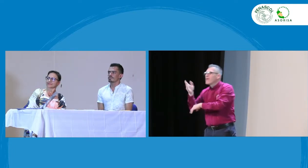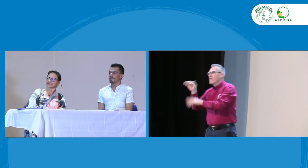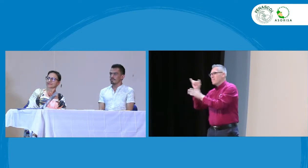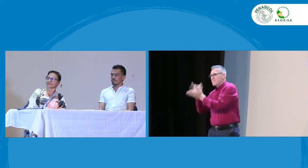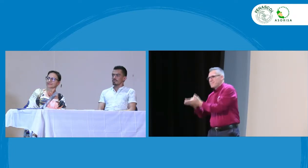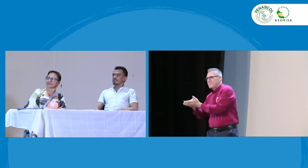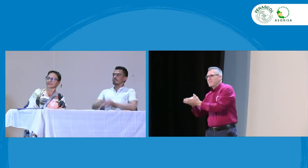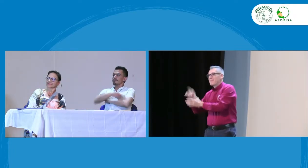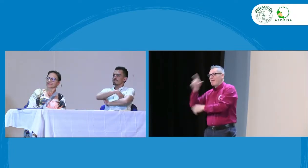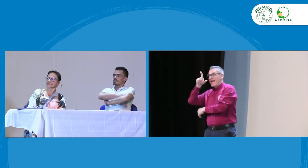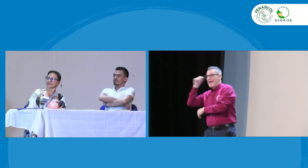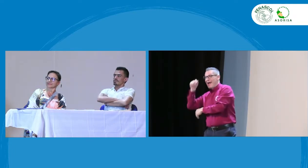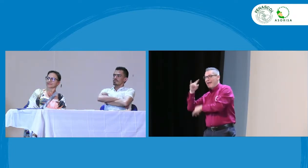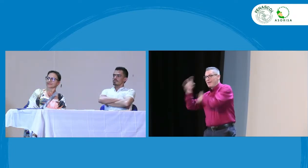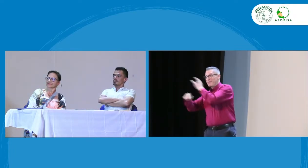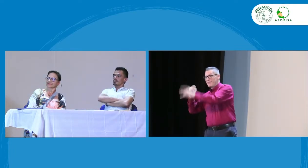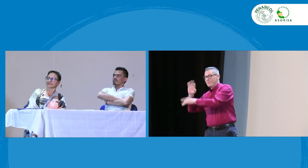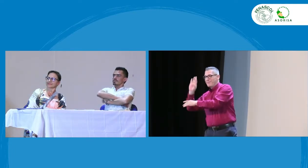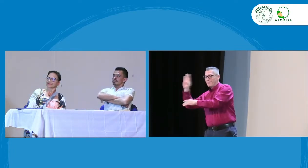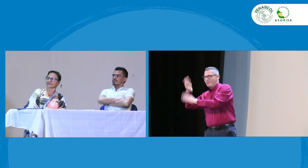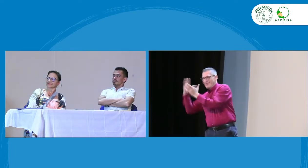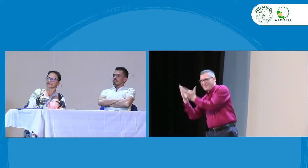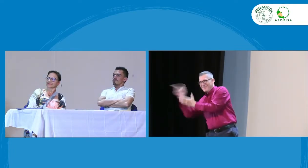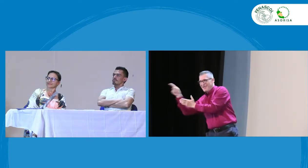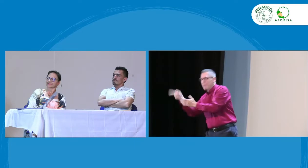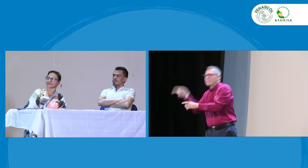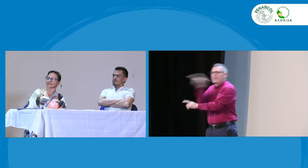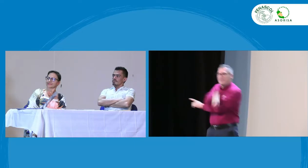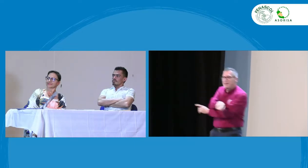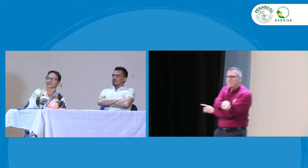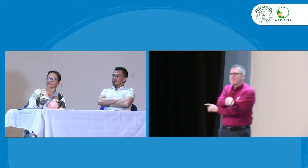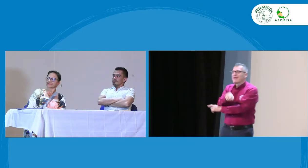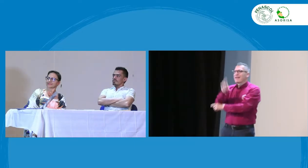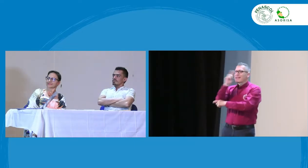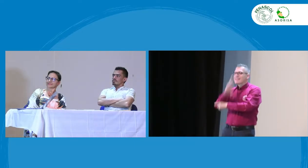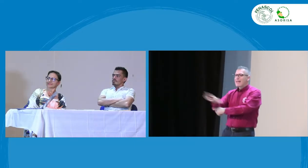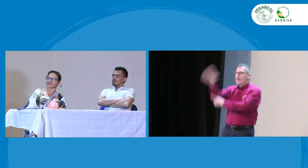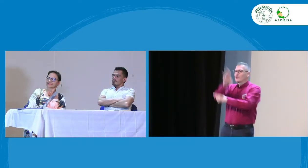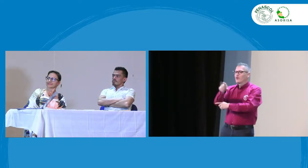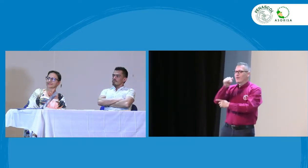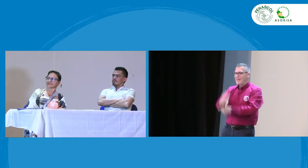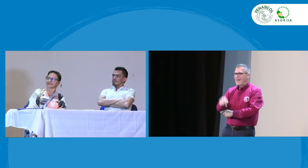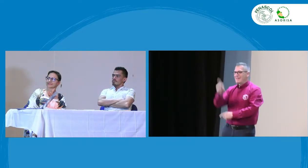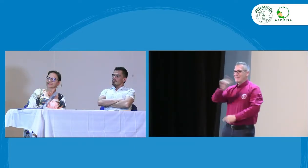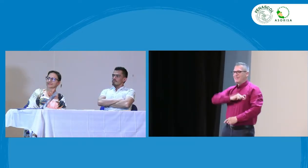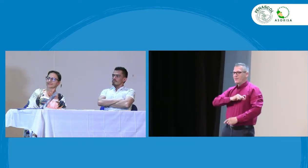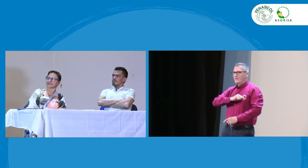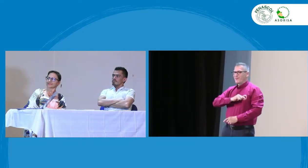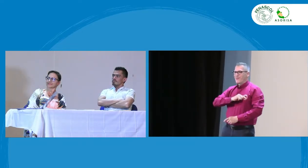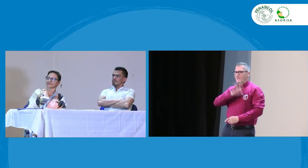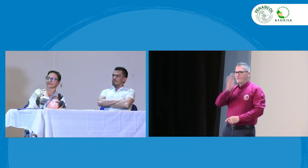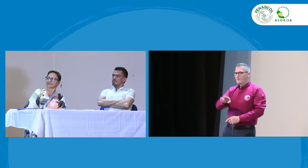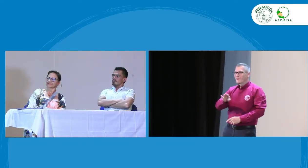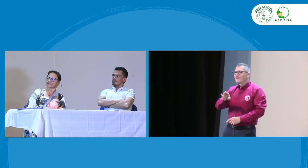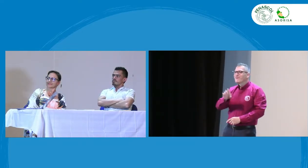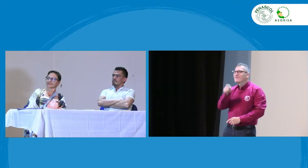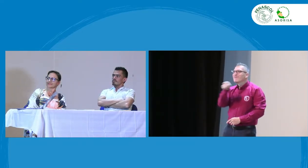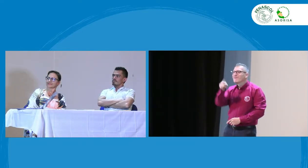información que se está dando acá, pues pueda servir como ese capital semilla, ¿no? Ya tuvimos una información que venía desde